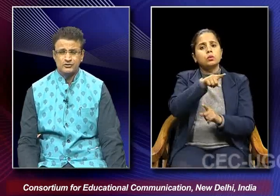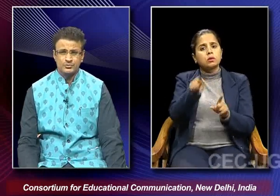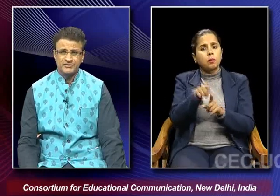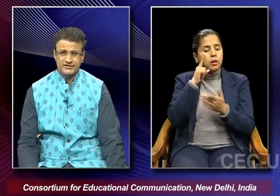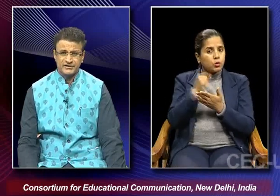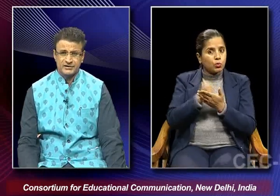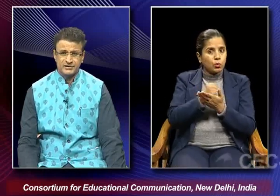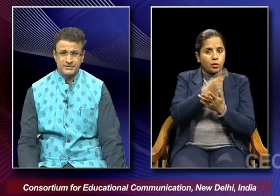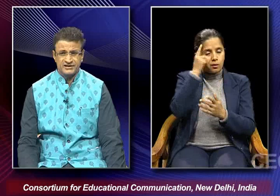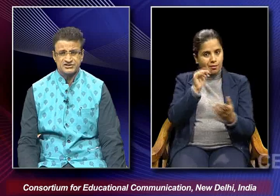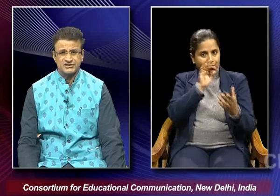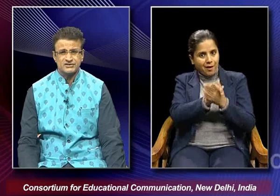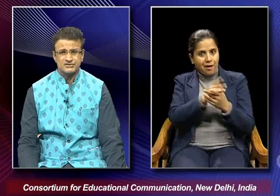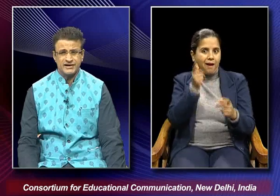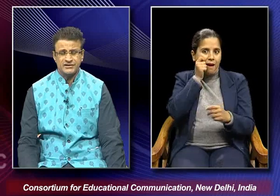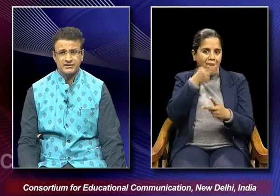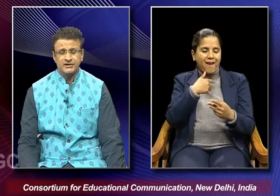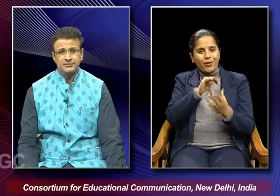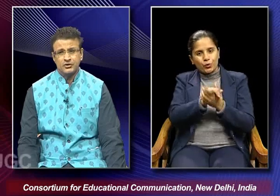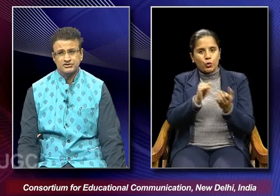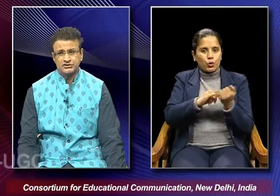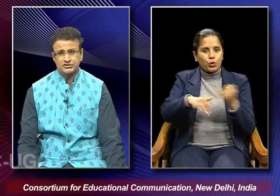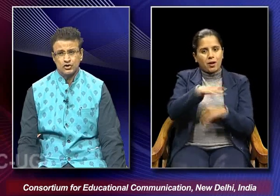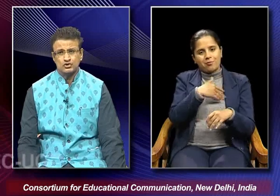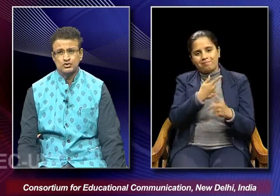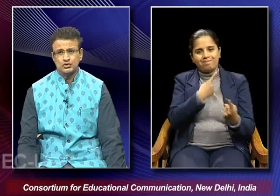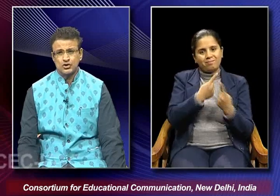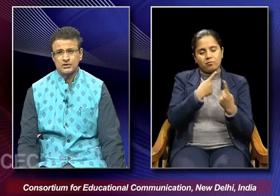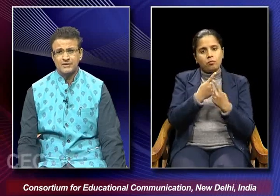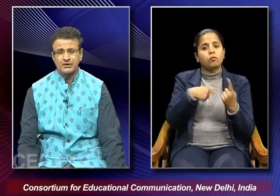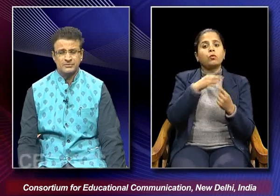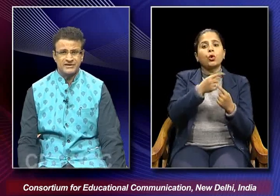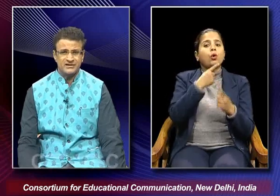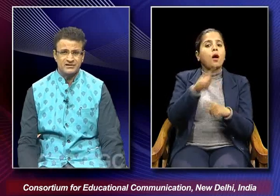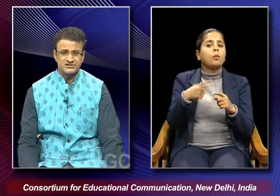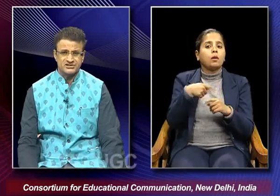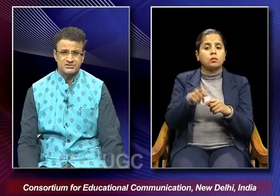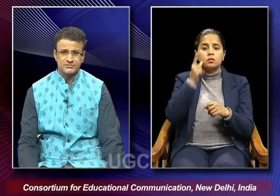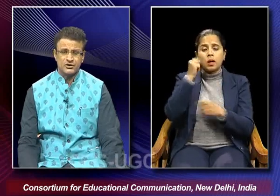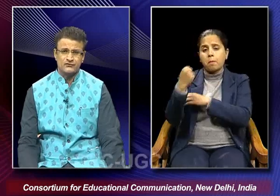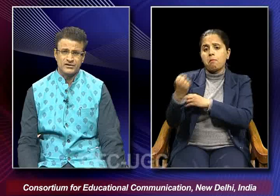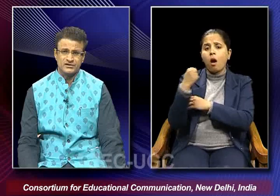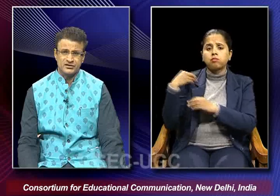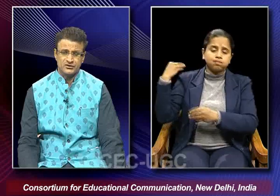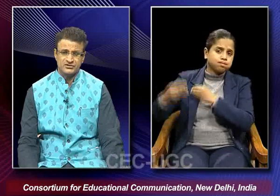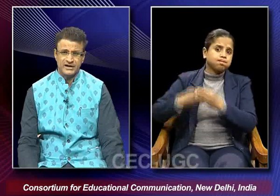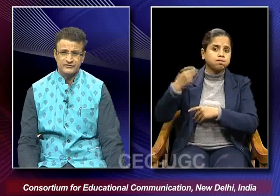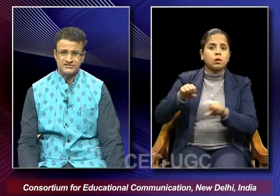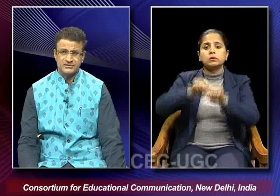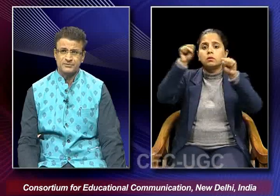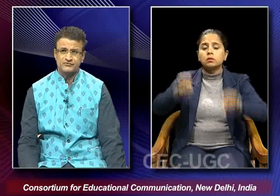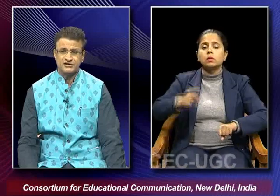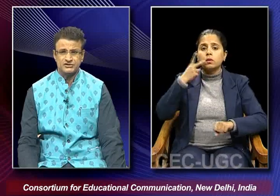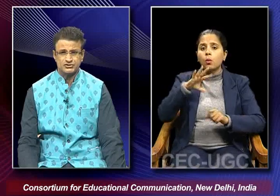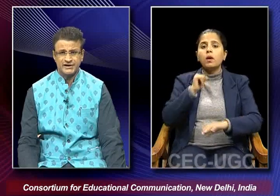tried to befriend males in the society because it is also talking about the patriarchal system of the or the kind of